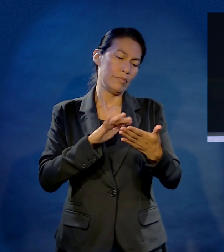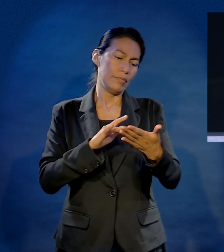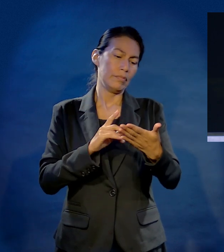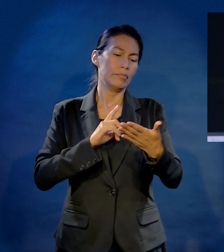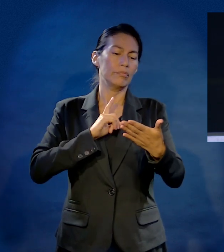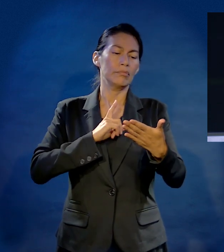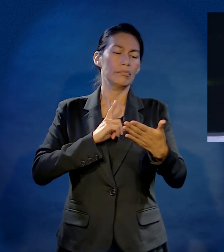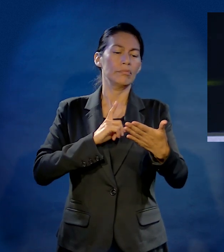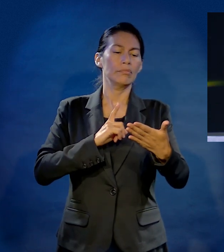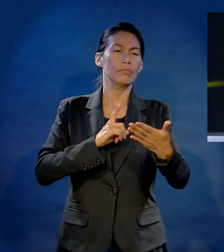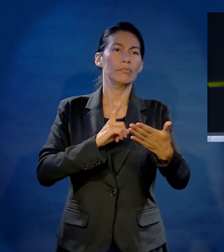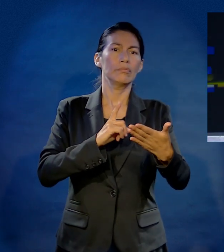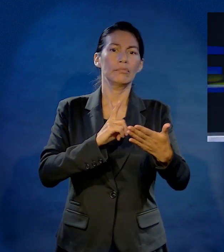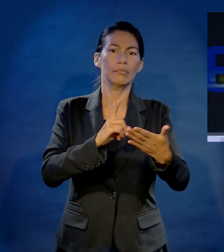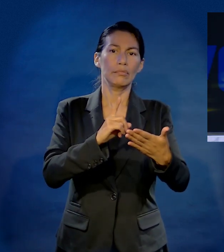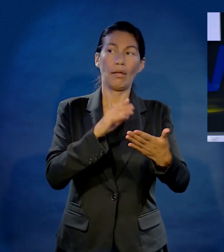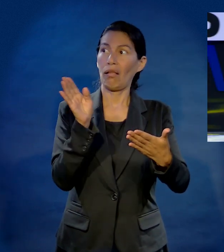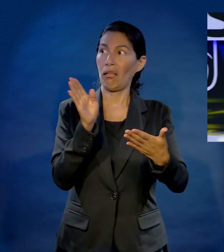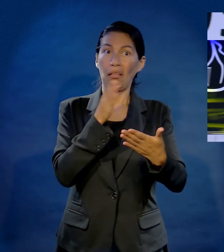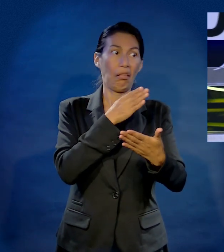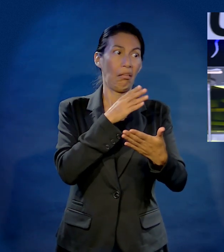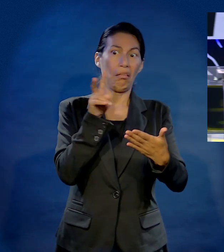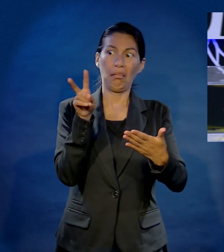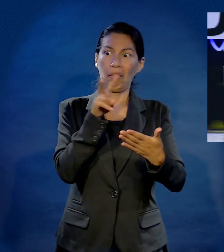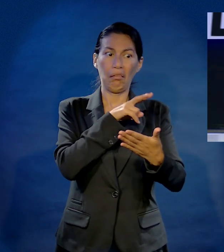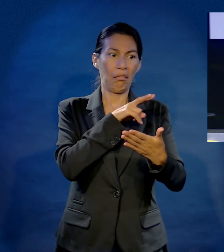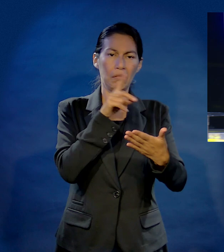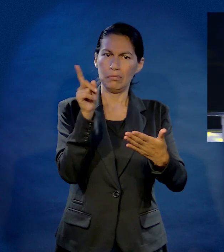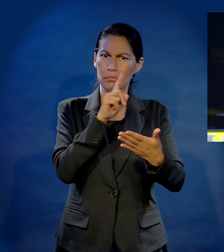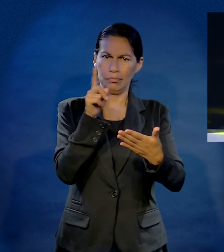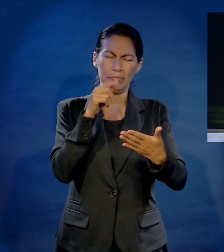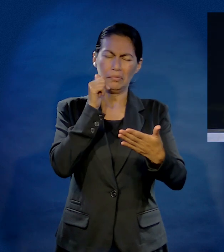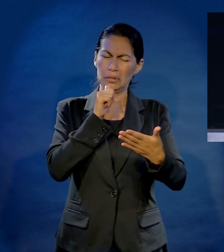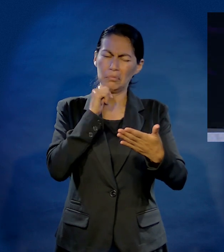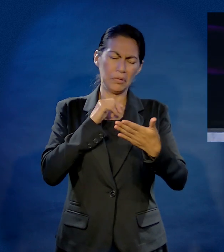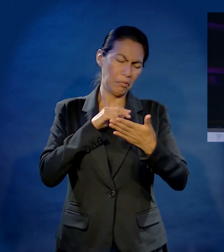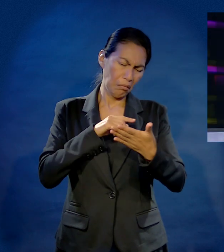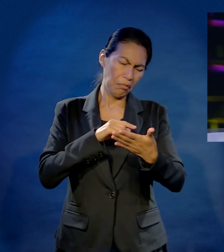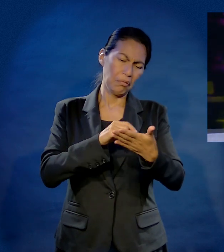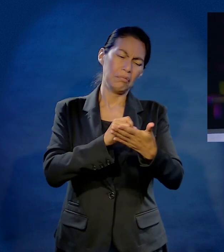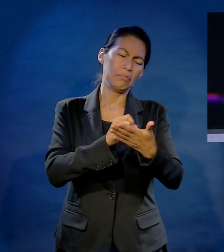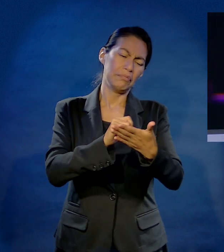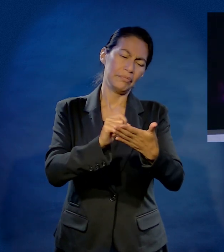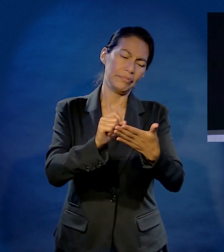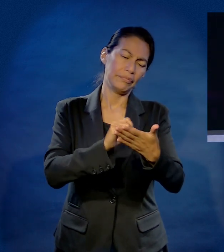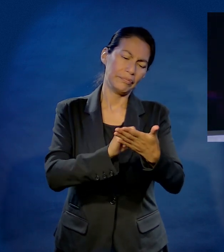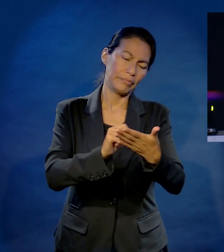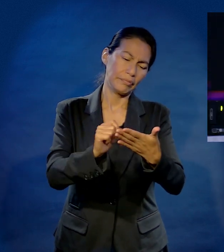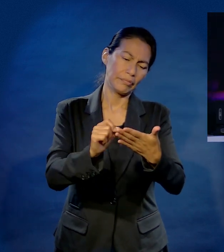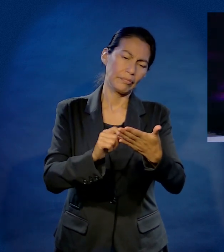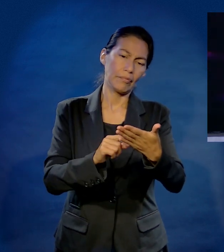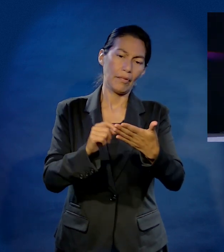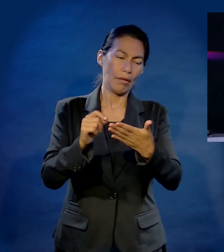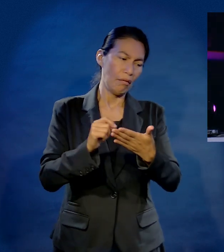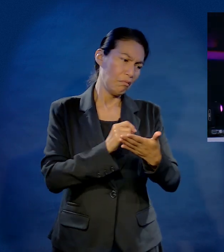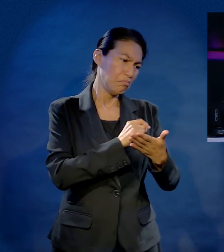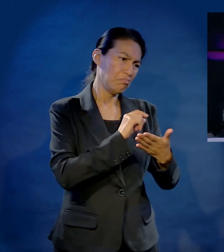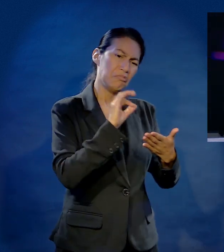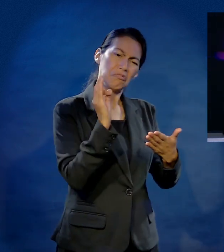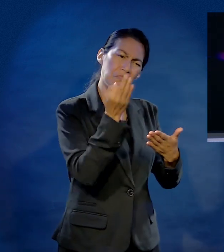anotando o leyendo cosas. Caminaba derecho, así, derecho. No volteaba, ni a la izquierda, ni a la derecha, siempre viendo su libreta y anotando